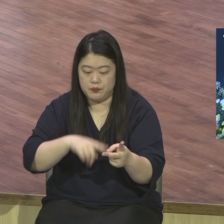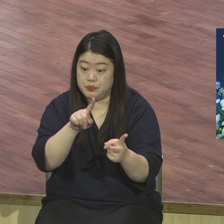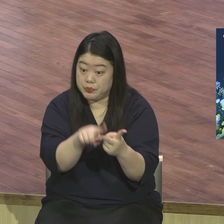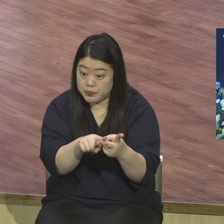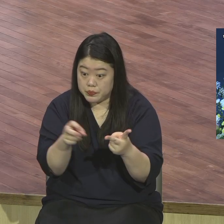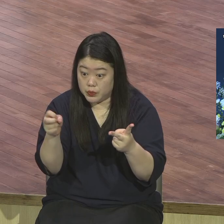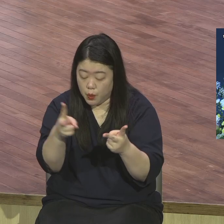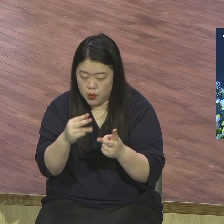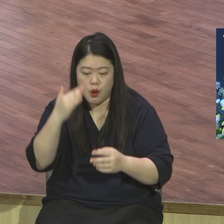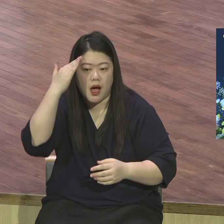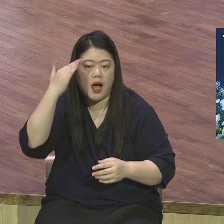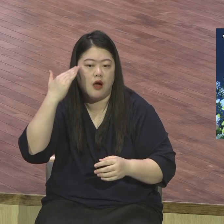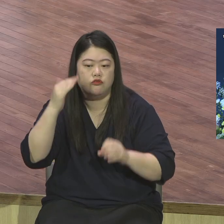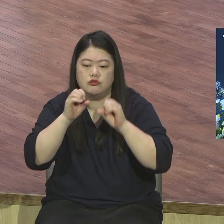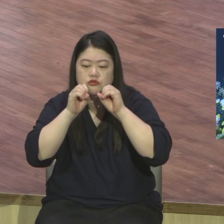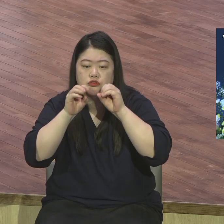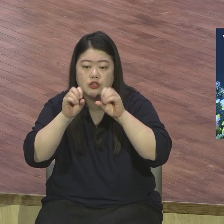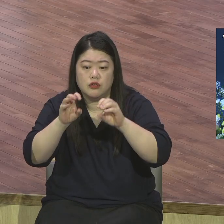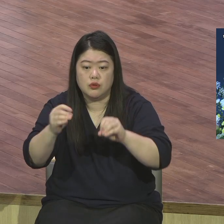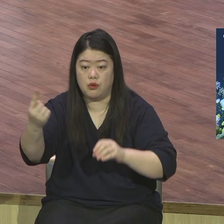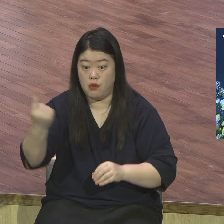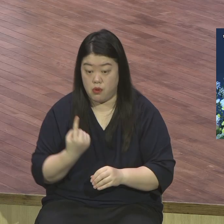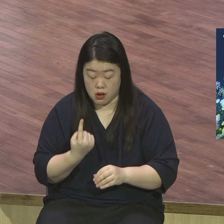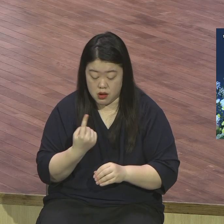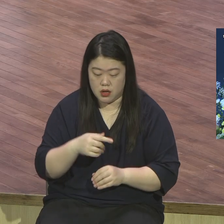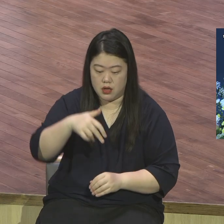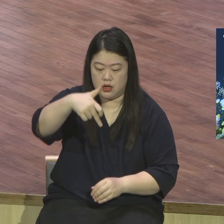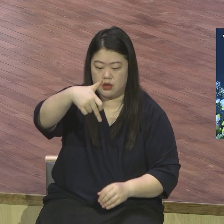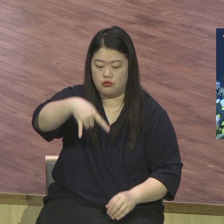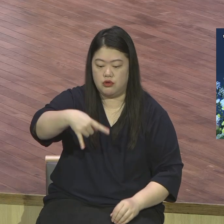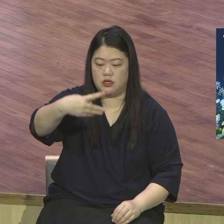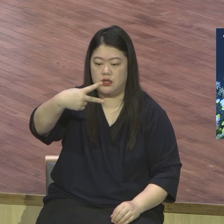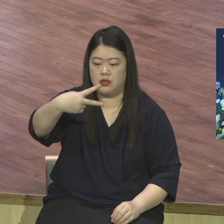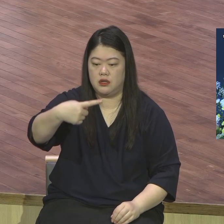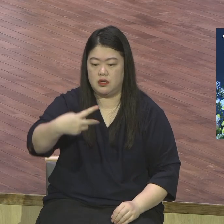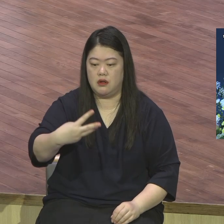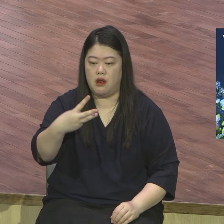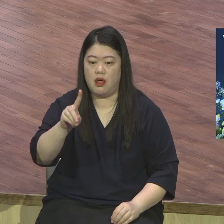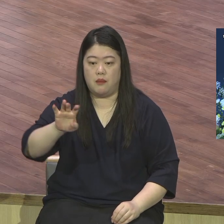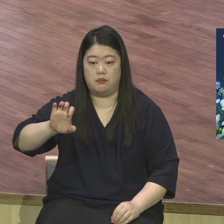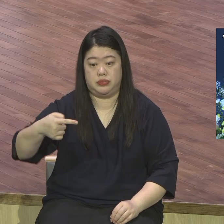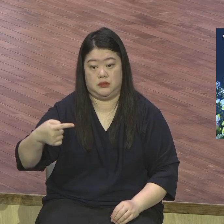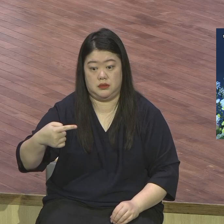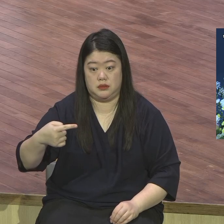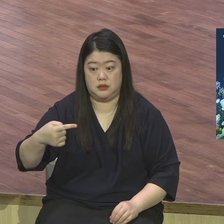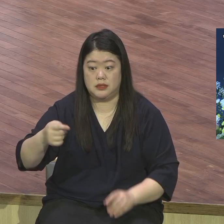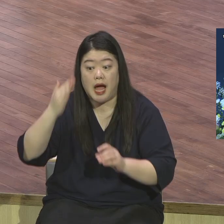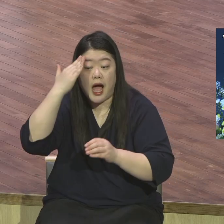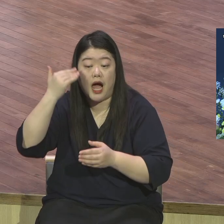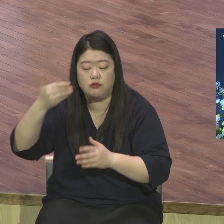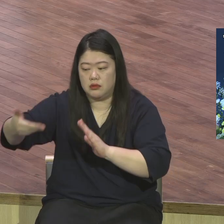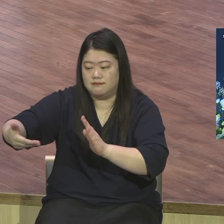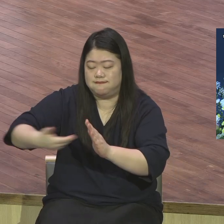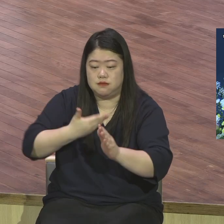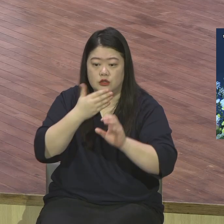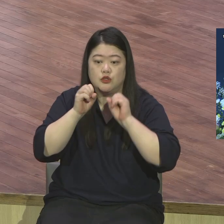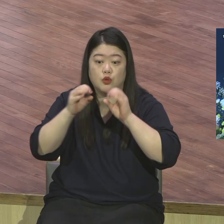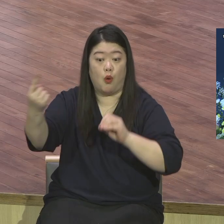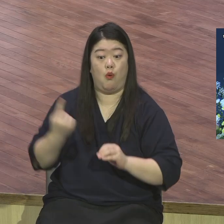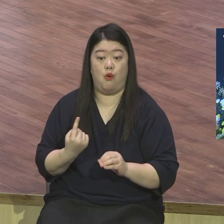퀴즈라프 성교사 이분이 최초 온 거예요 모레비안 성교사들의 영향을 받은